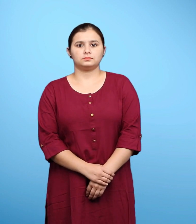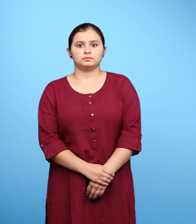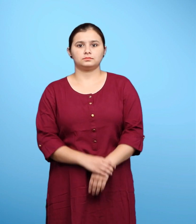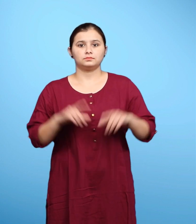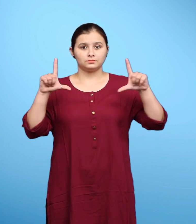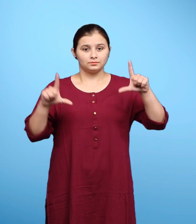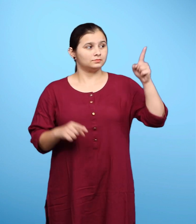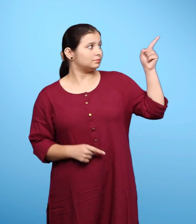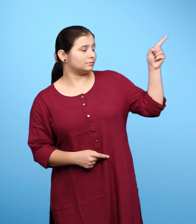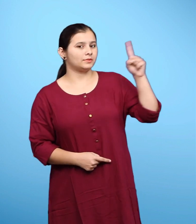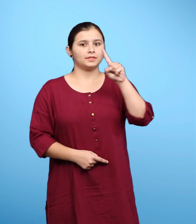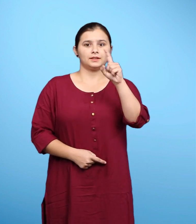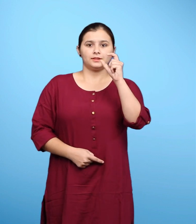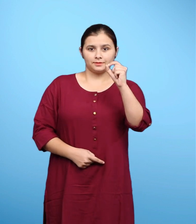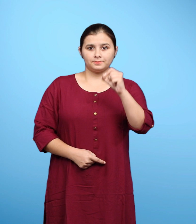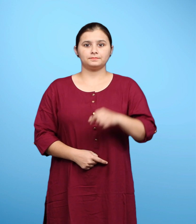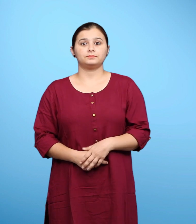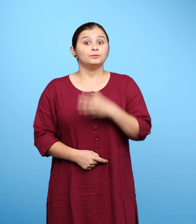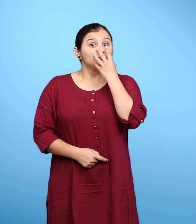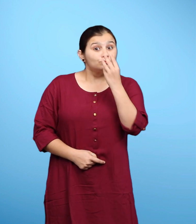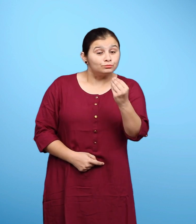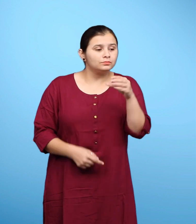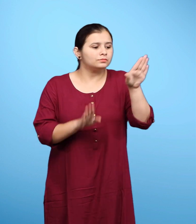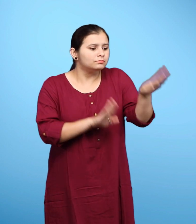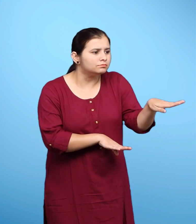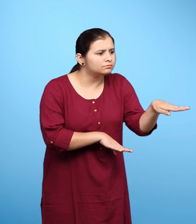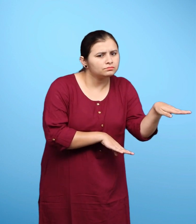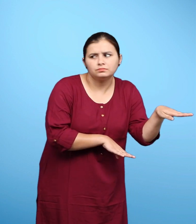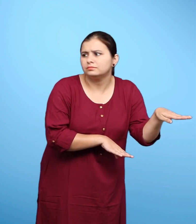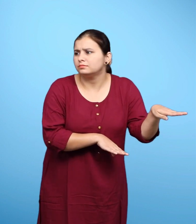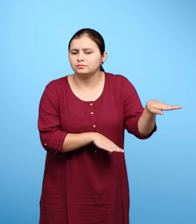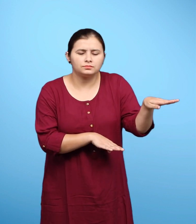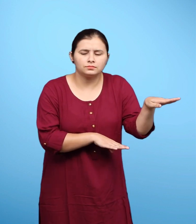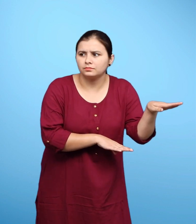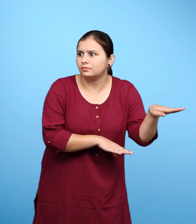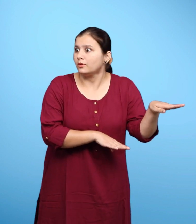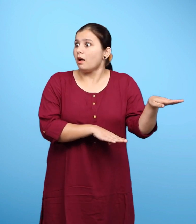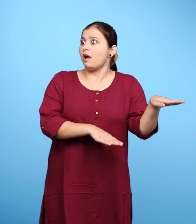चित्र दस सियार किसान को देख कर भाख खड़ा हुआ